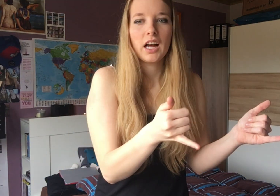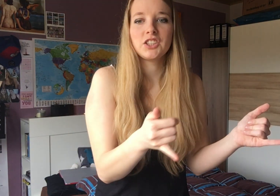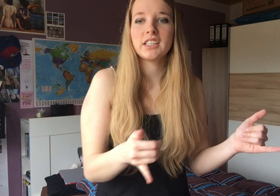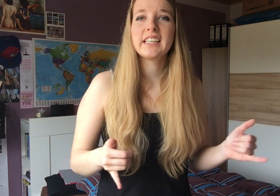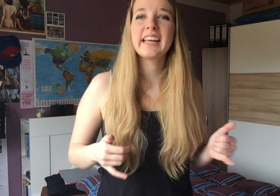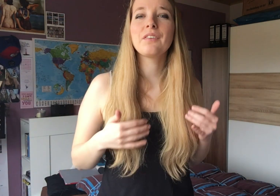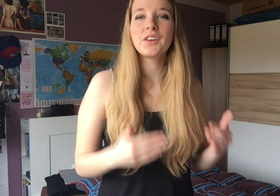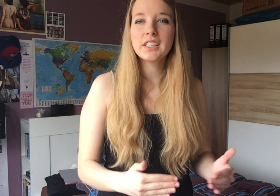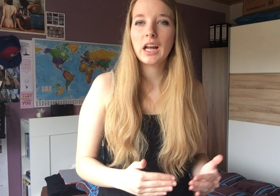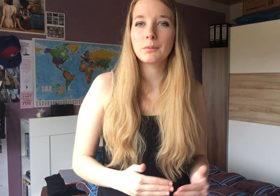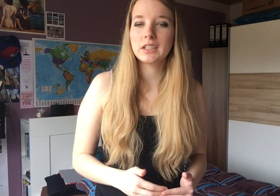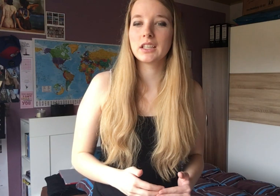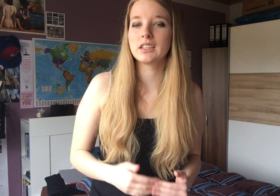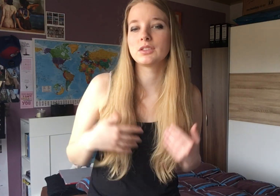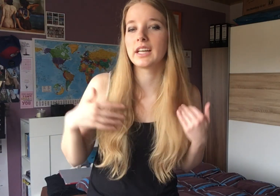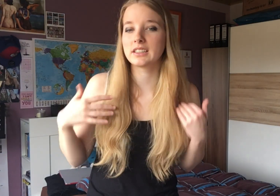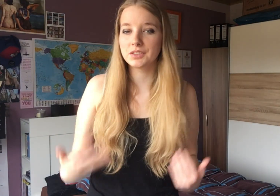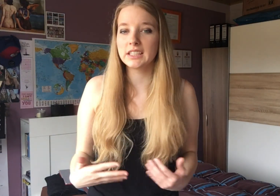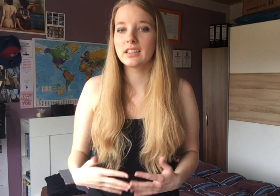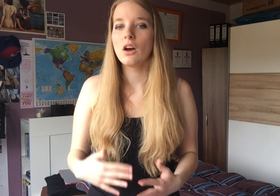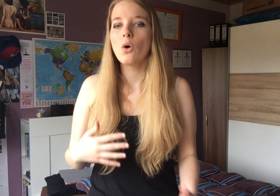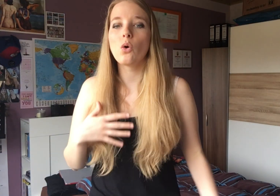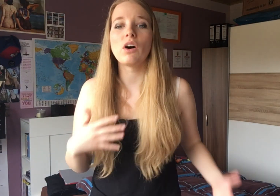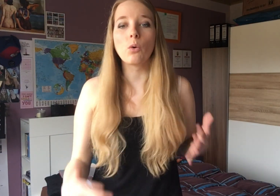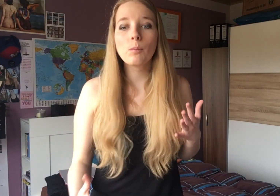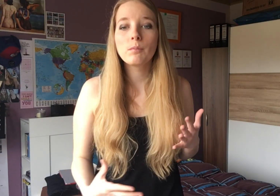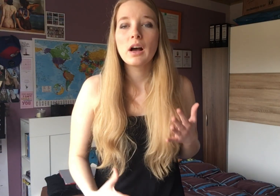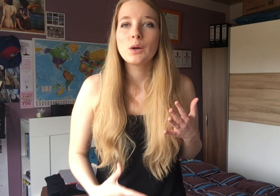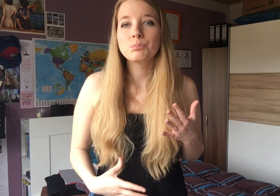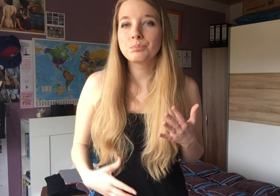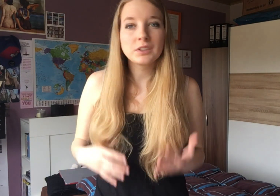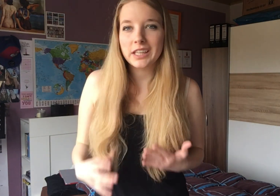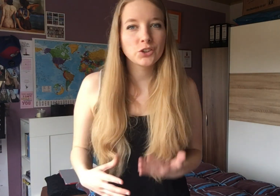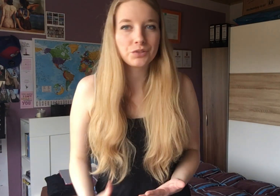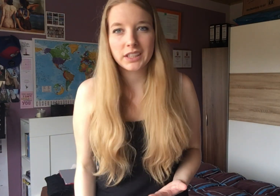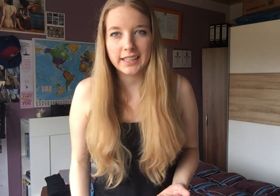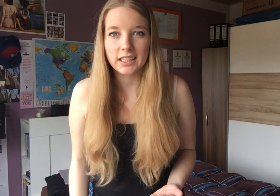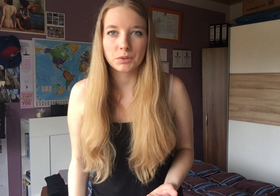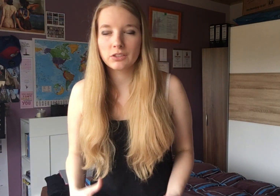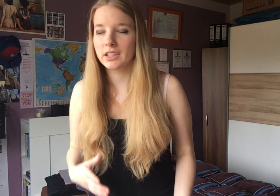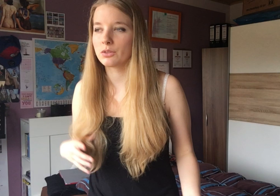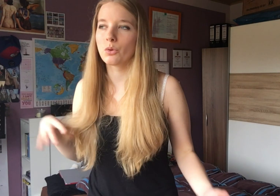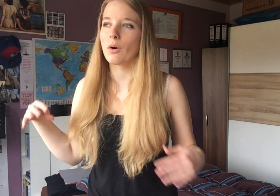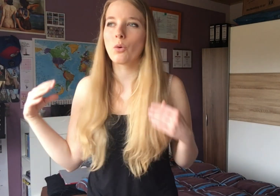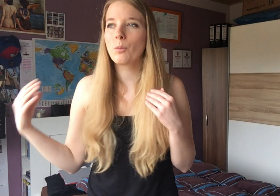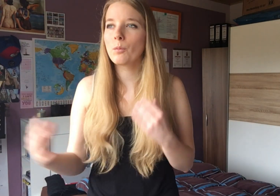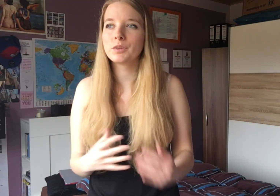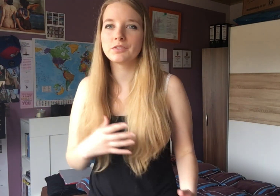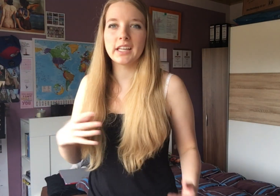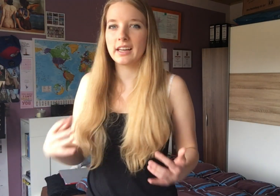Anstatt hierher verirrt, habe ich, äh, sozusagen definiert, oh, warum bin ich jetzt schon wieder hier? Beziehungsweise, oh, warum bin ich wieder